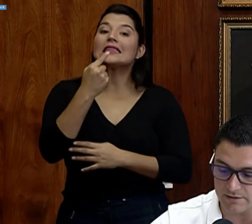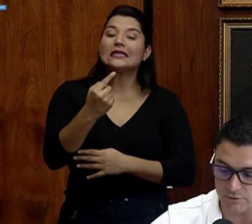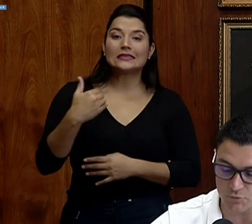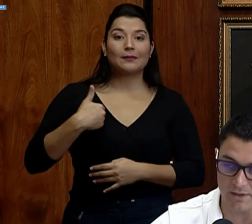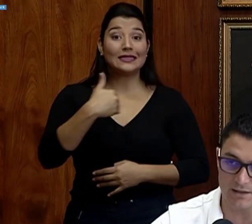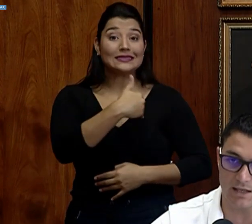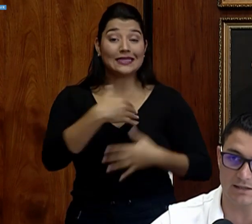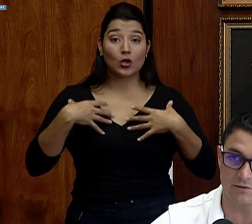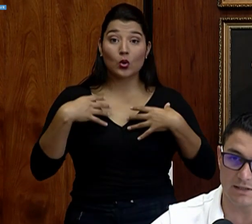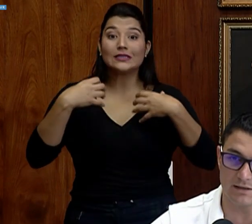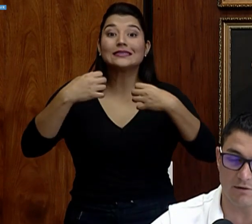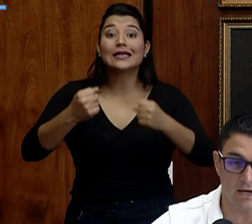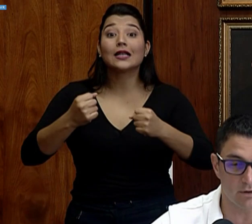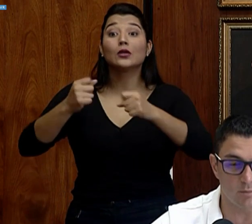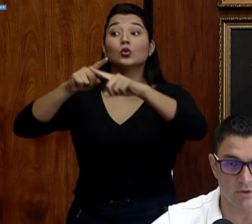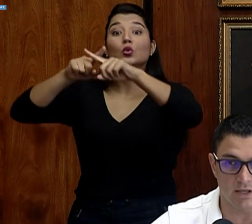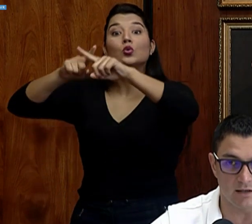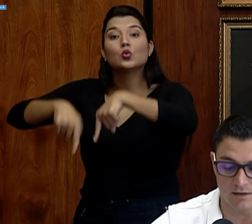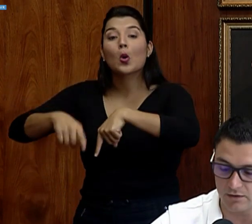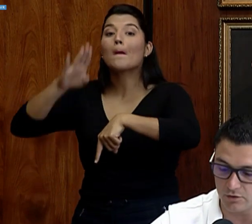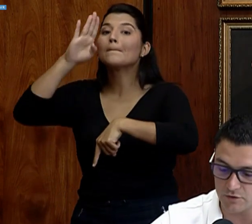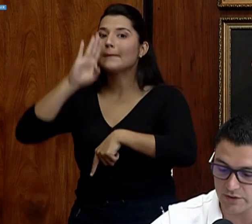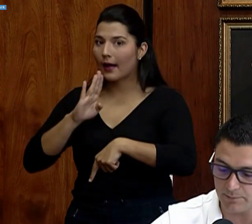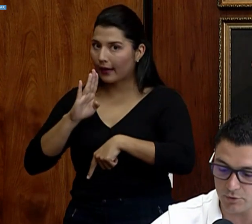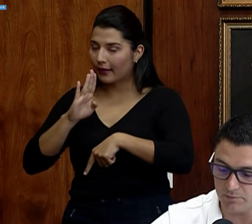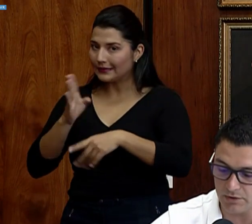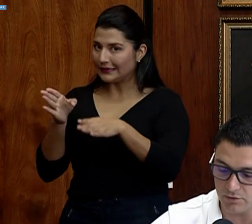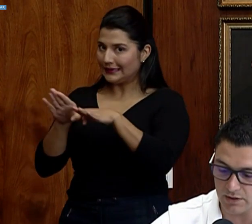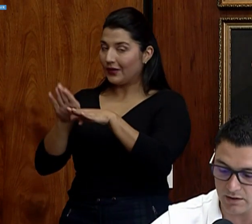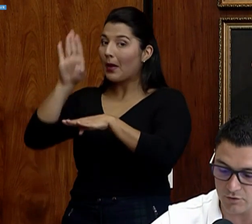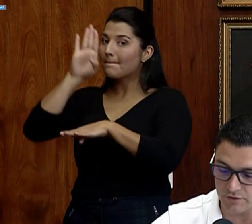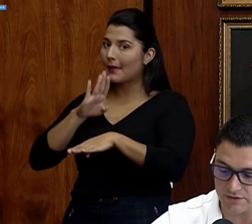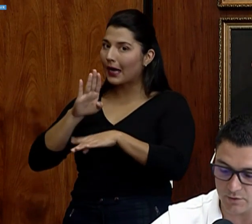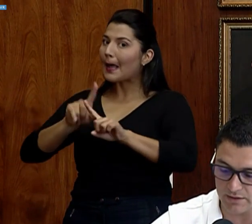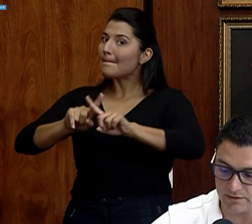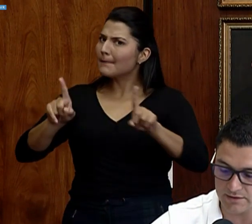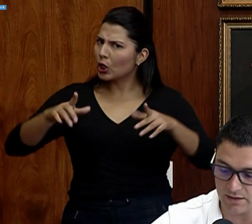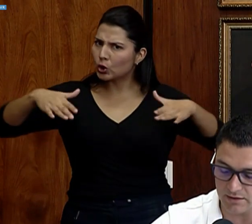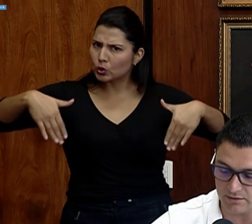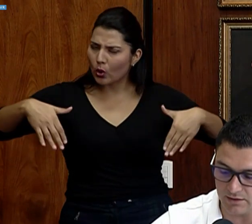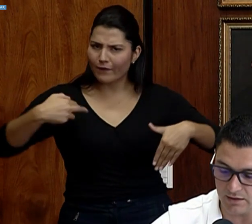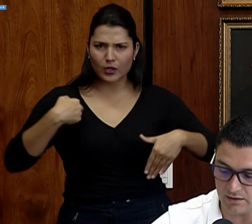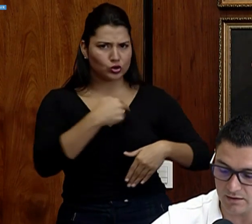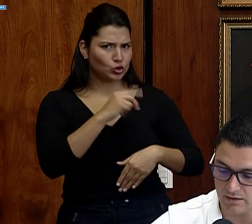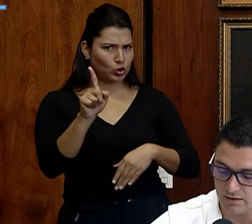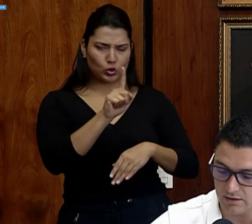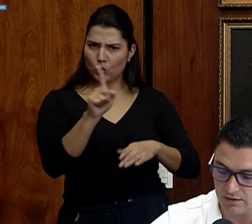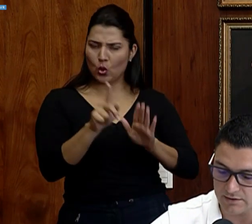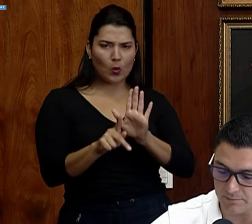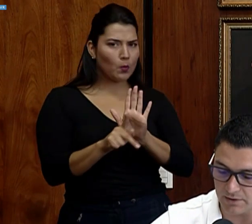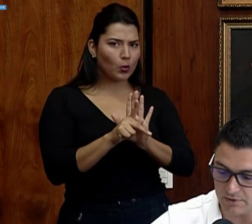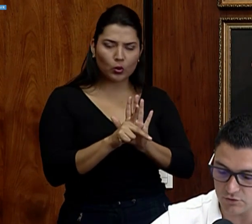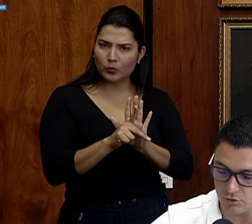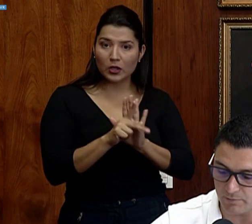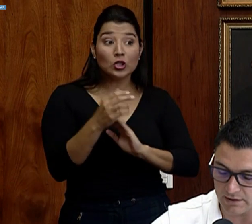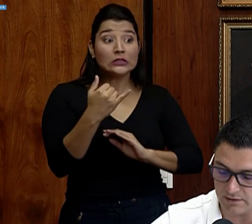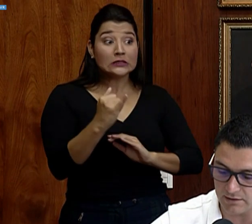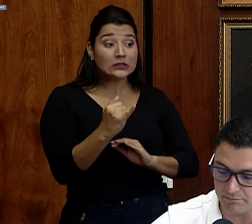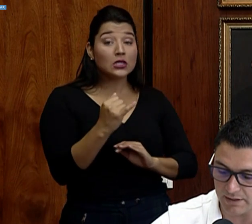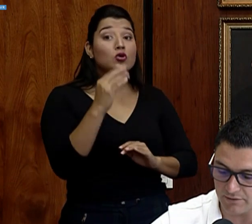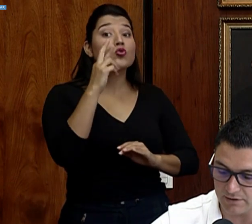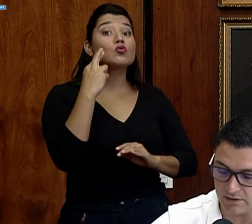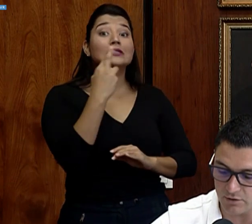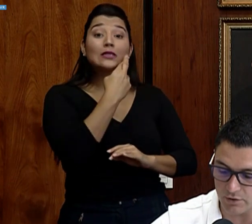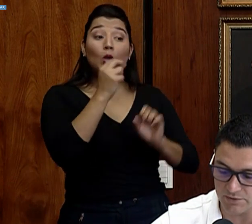que se suspenda la actividad de bar como tal. No se ha prohibido que los restaurantes que tienen este permiso o